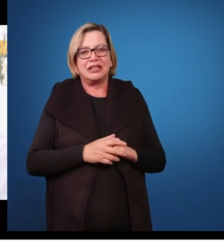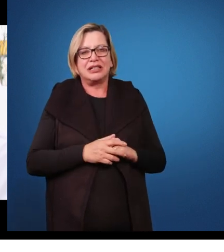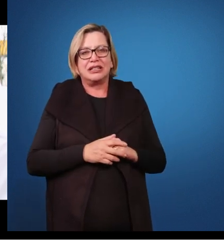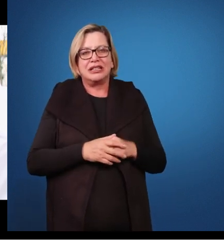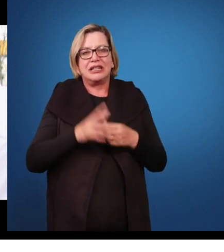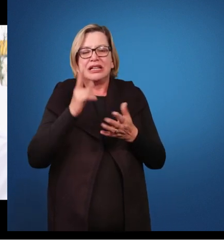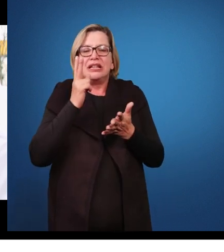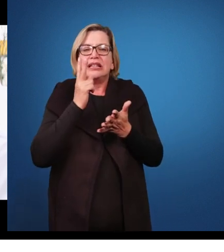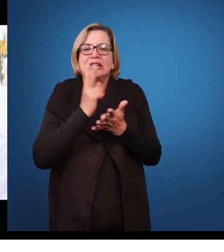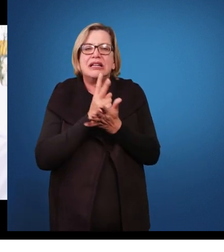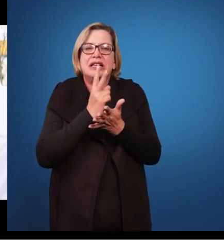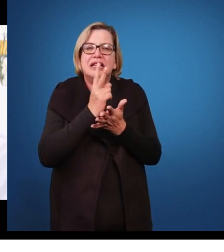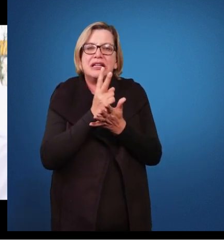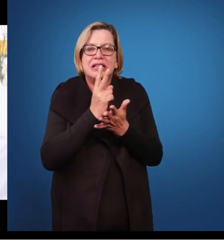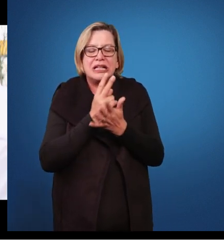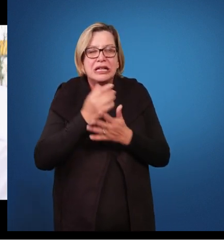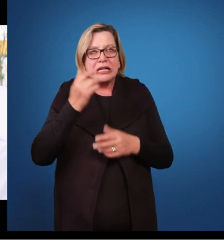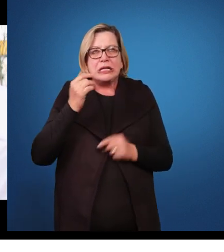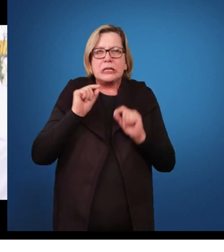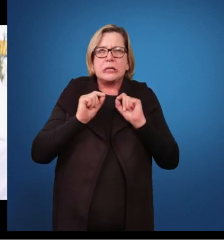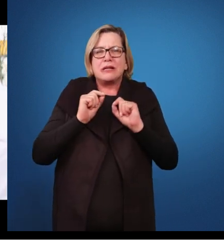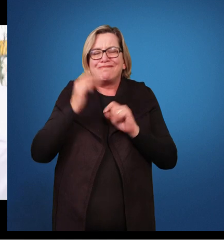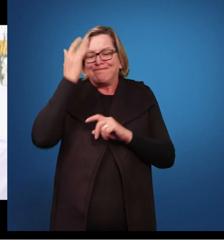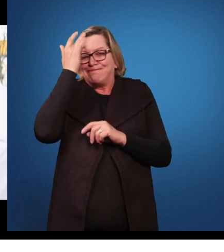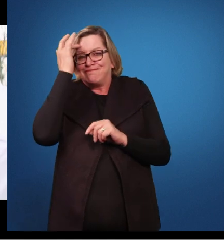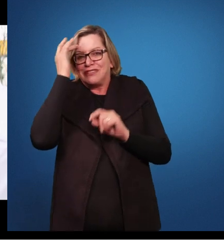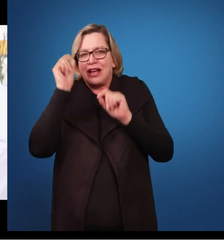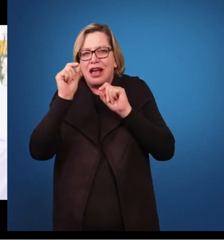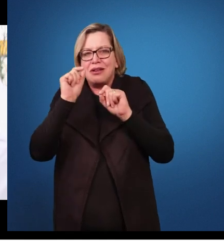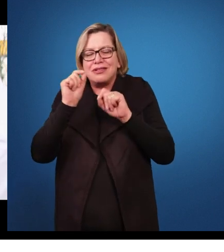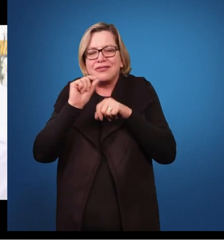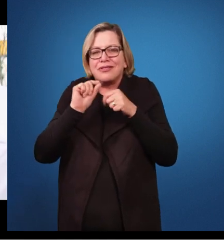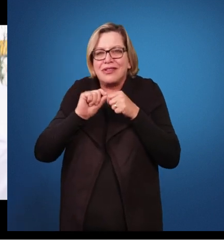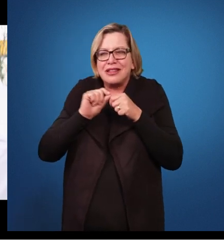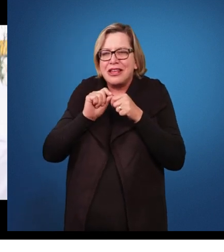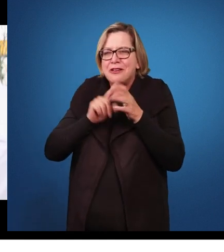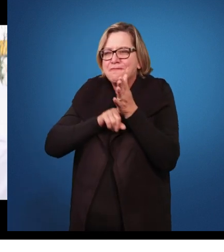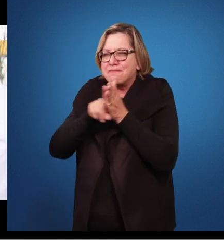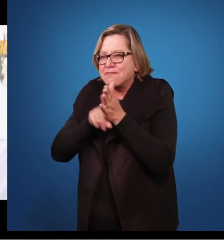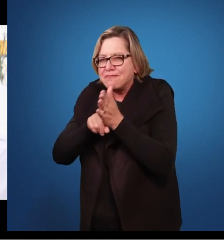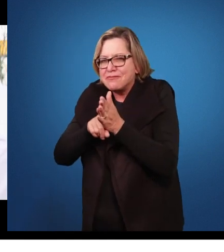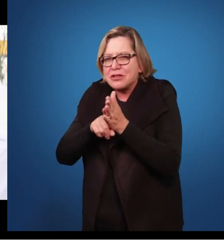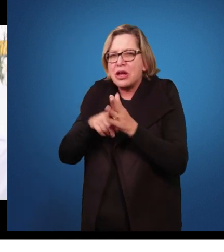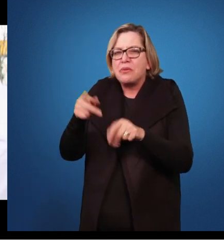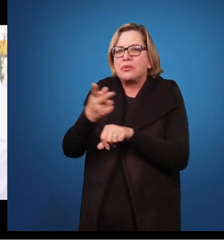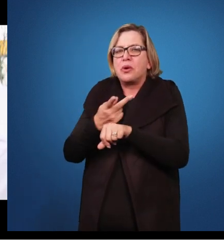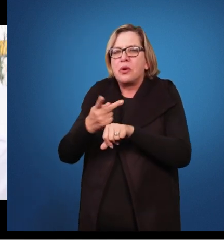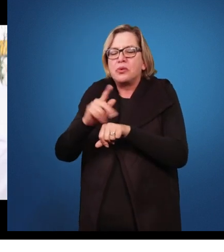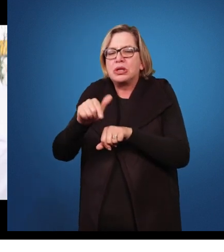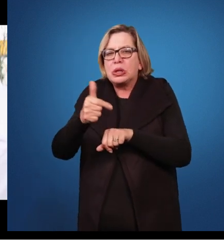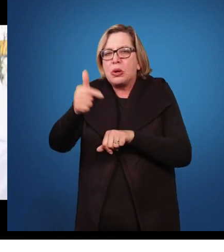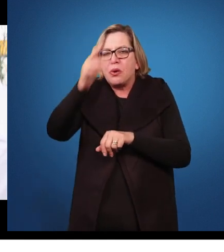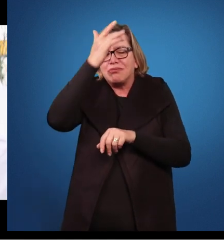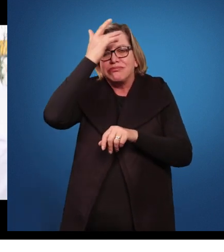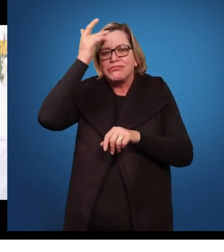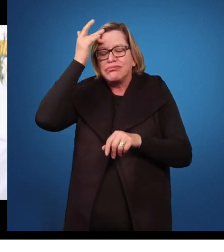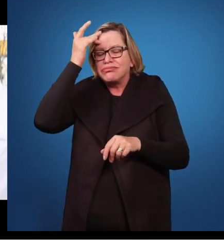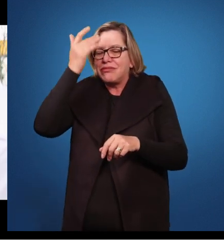não saber o que fazer, busque ajuda. Então, se você tem um amigo, de repente você tem um